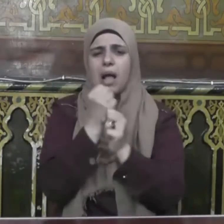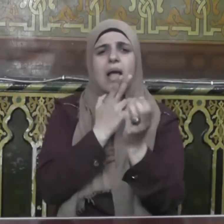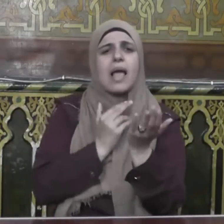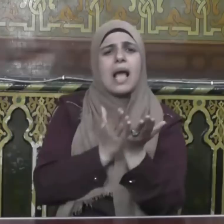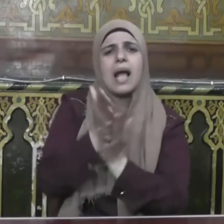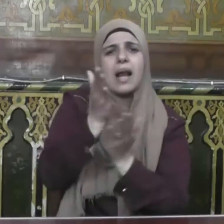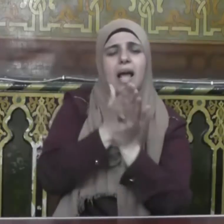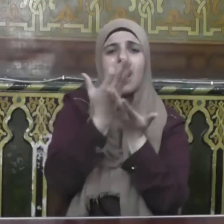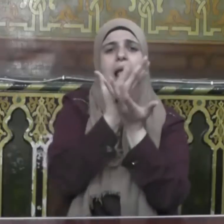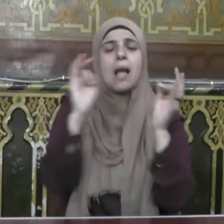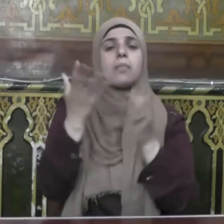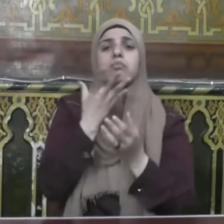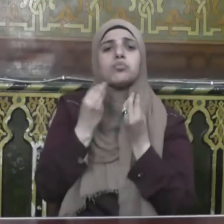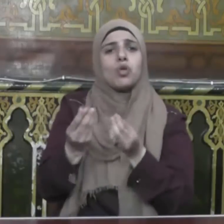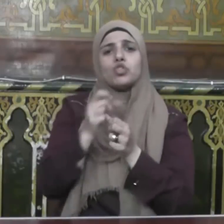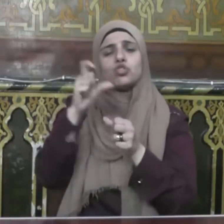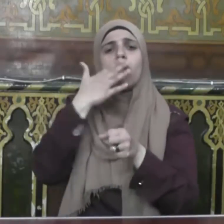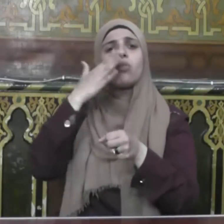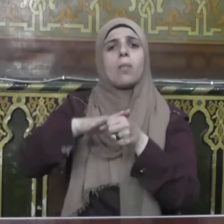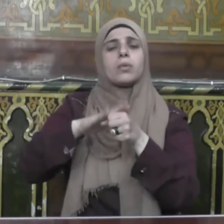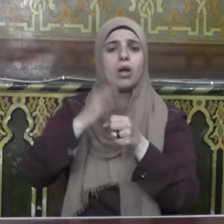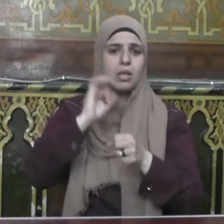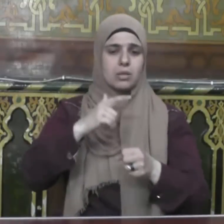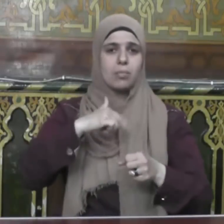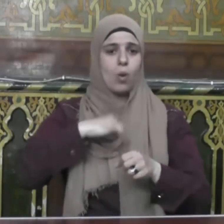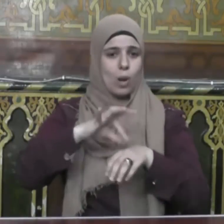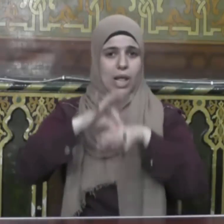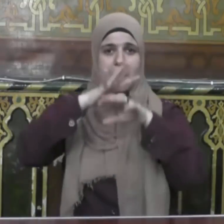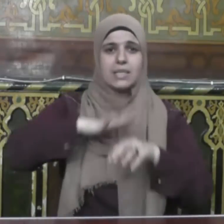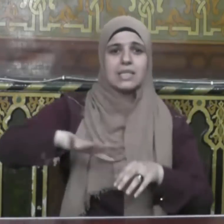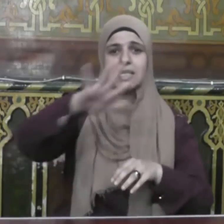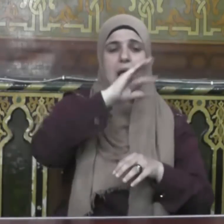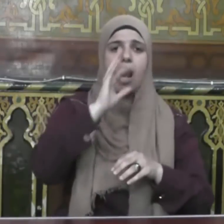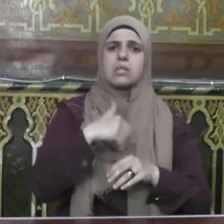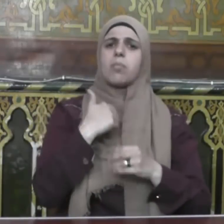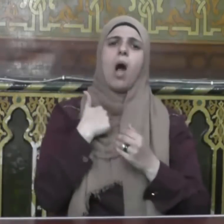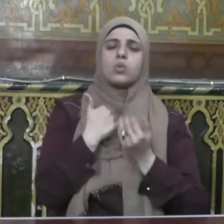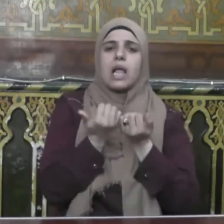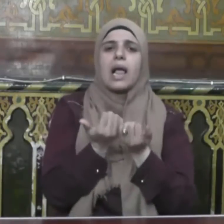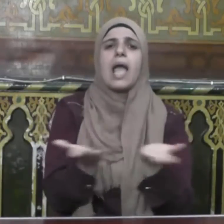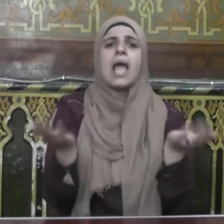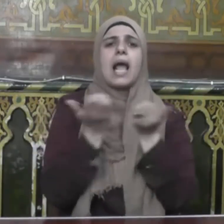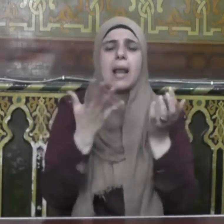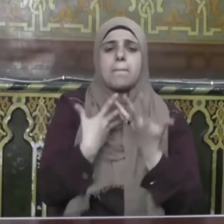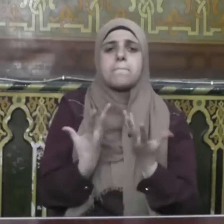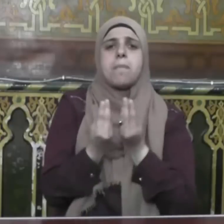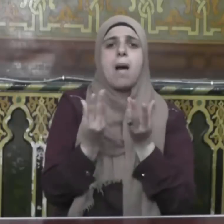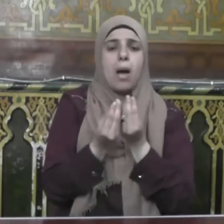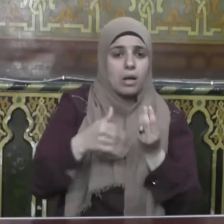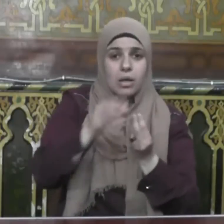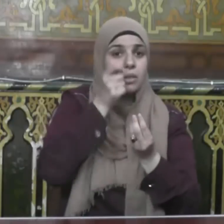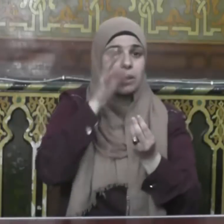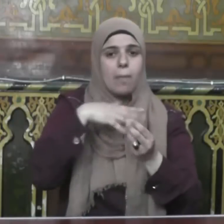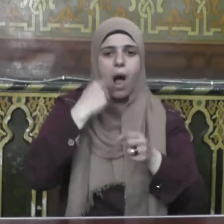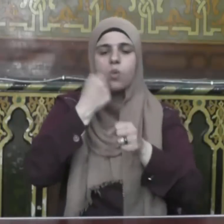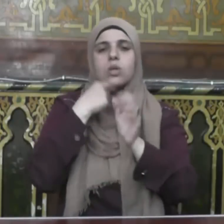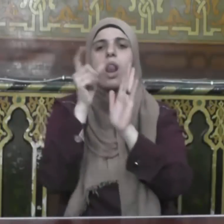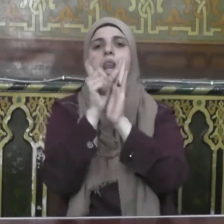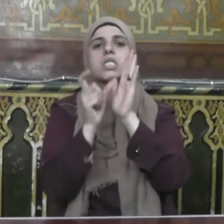القيم الخلقية والإنسانية وبمكارم الأخلاق التي تنظم سلوك الإنسان وتجعله